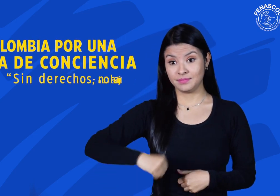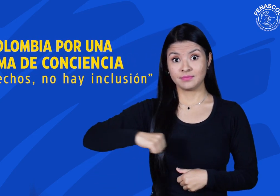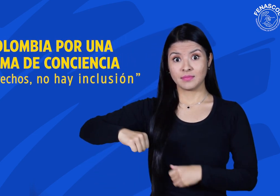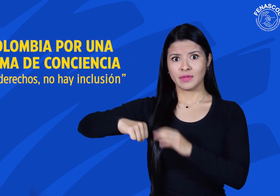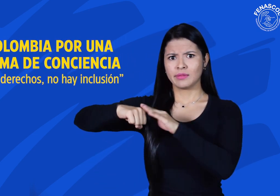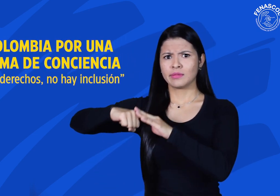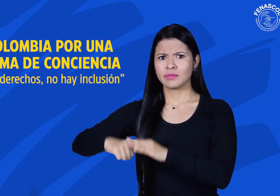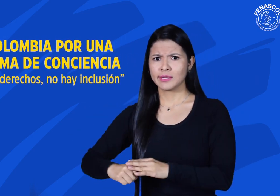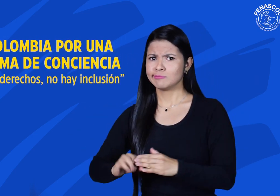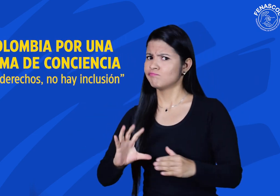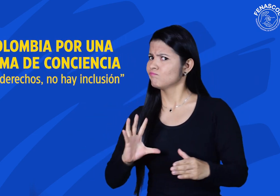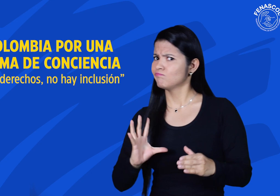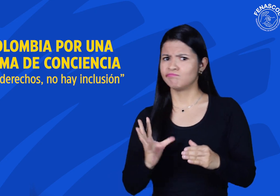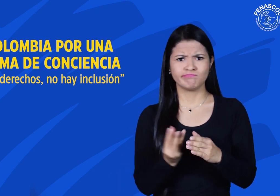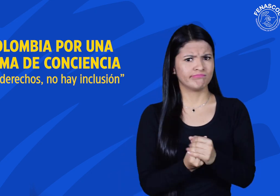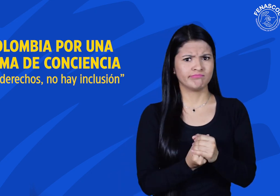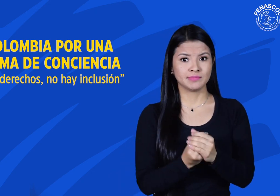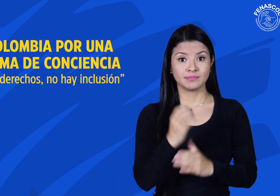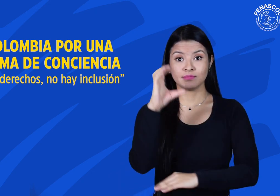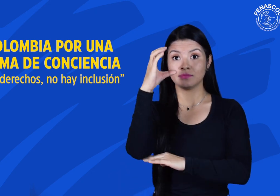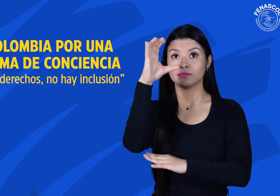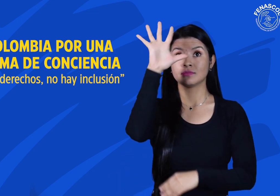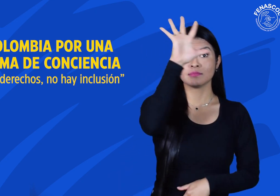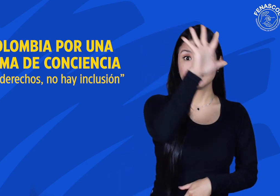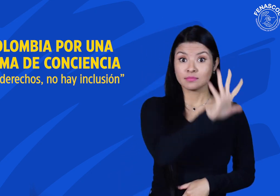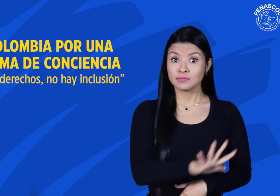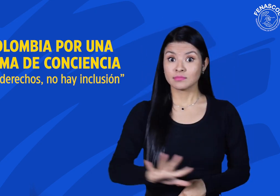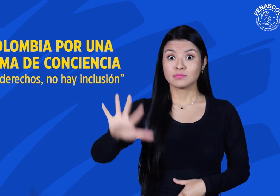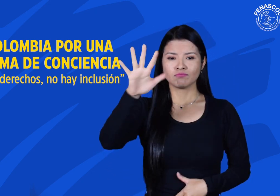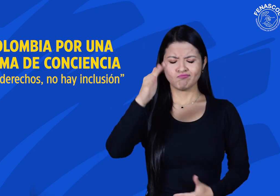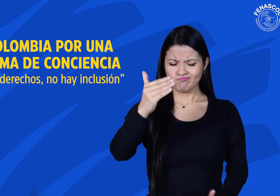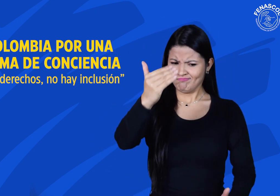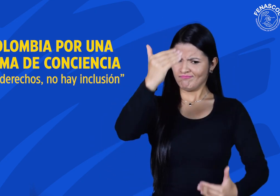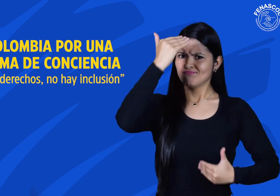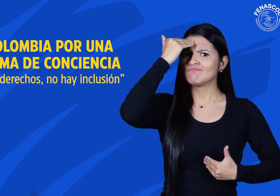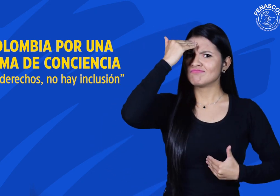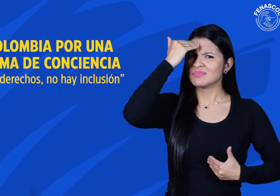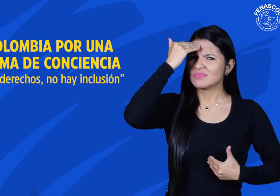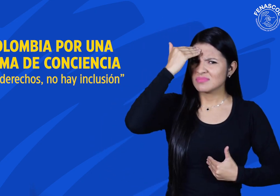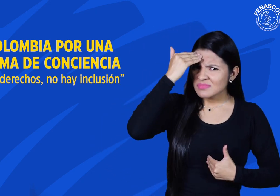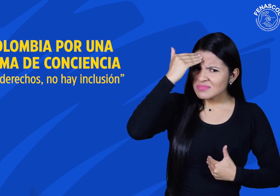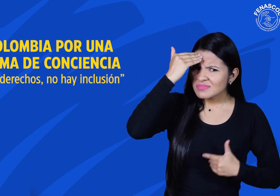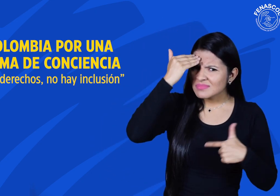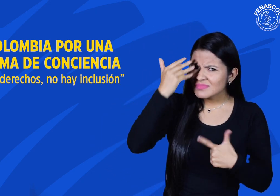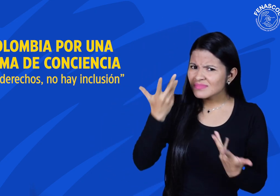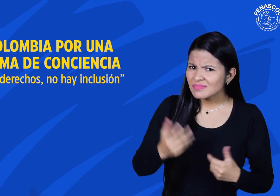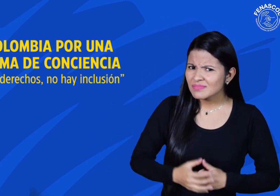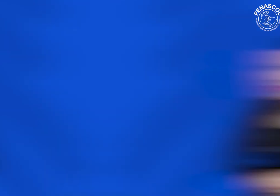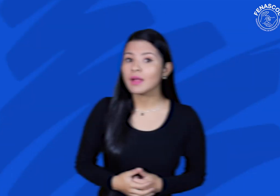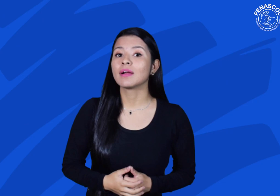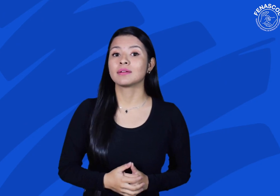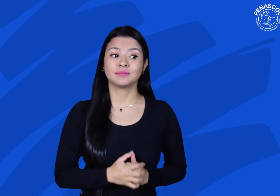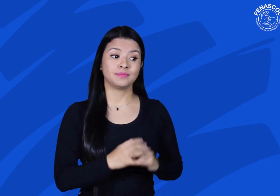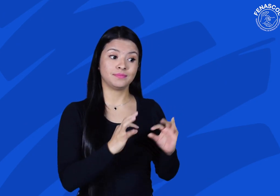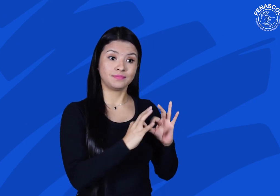Colombia por una toma de conciencia. Sin derechos no hay inclusión. ¿Pero qué es la toma de conciencia?